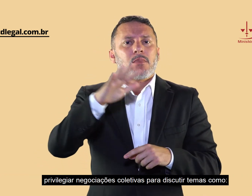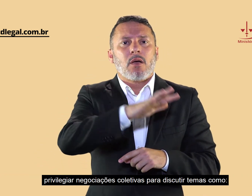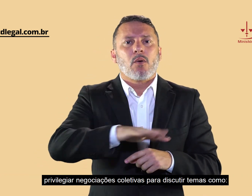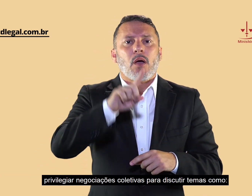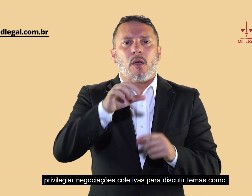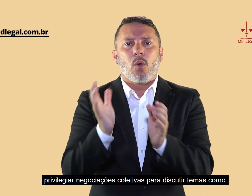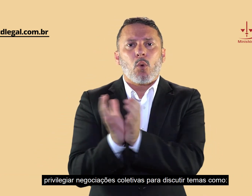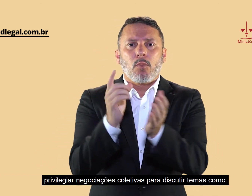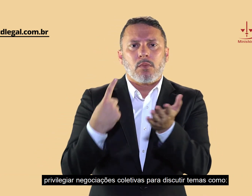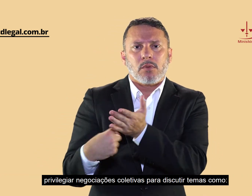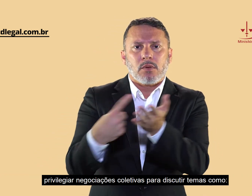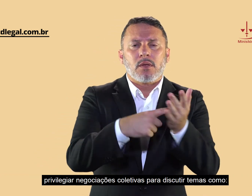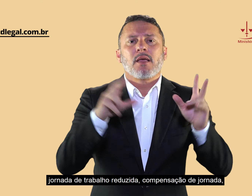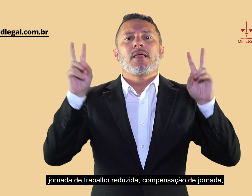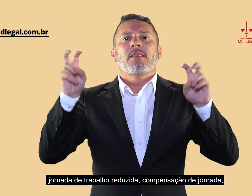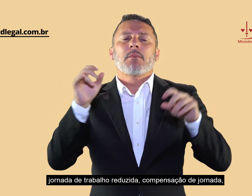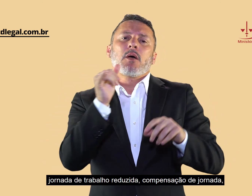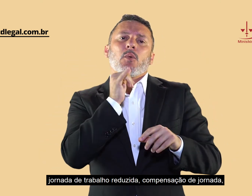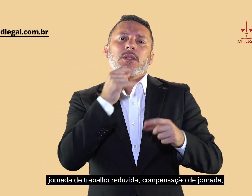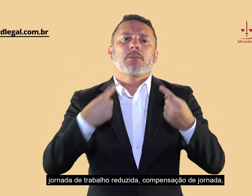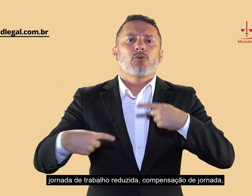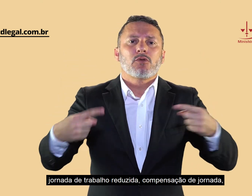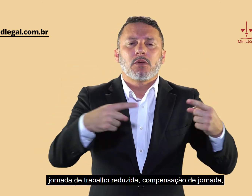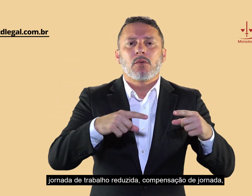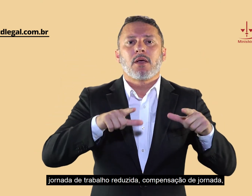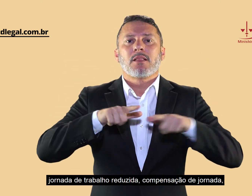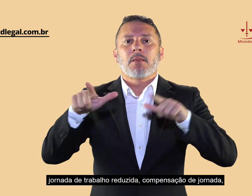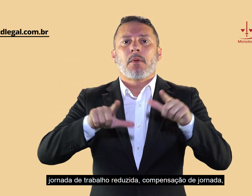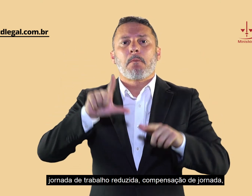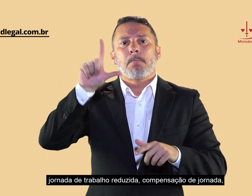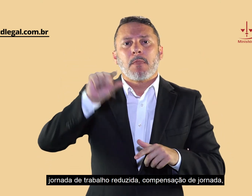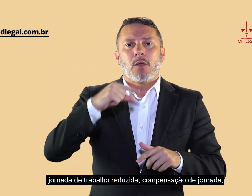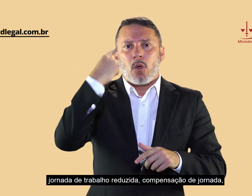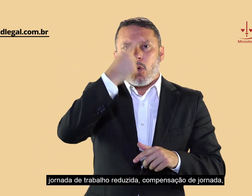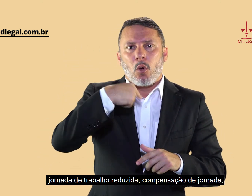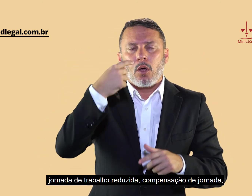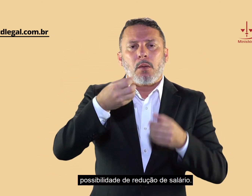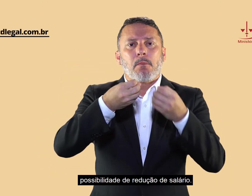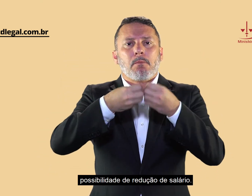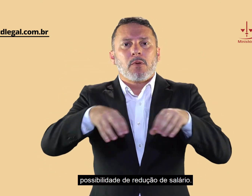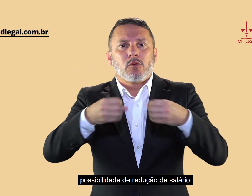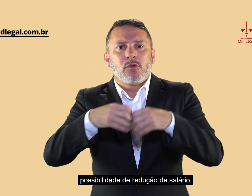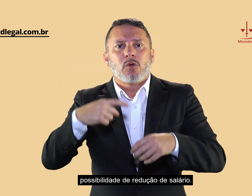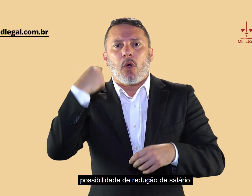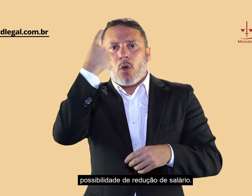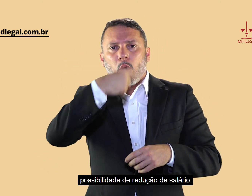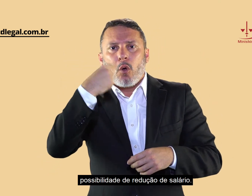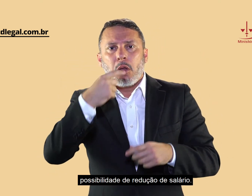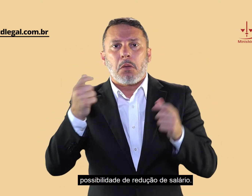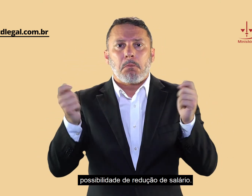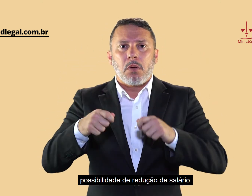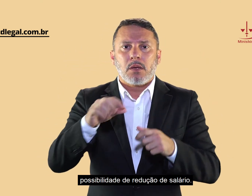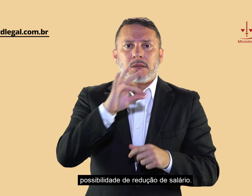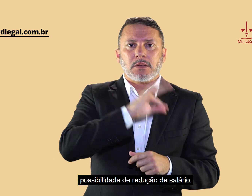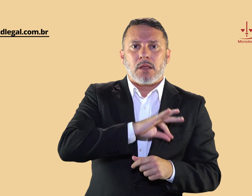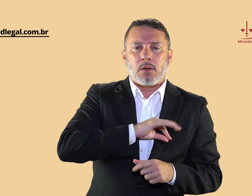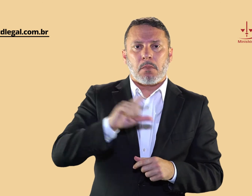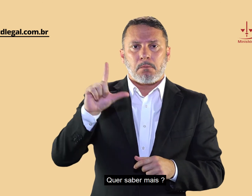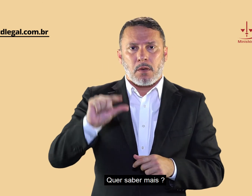para discutir temas como jornada de trabalho reduzida, compensação de jornada, possibilidade de redução de salário. Quer